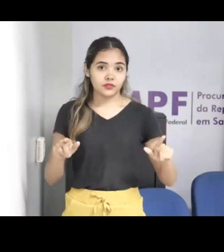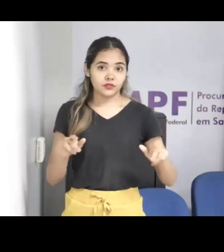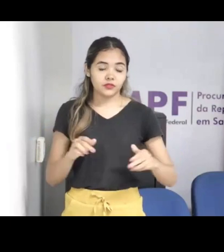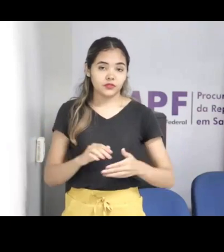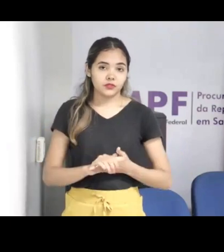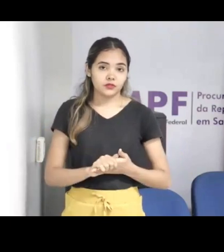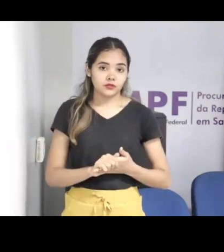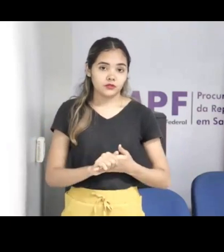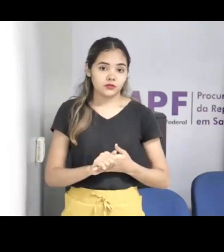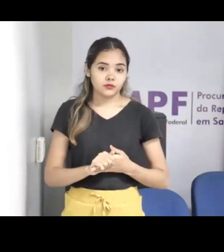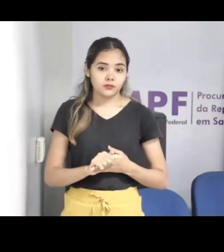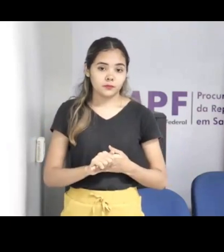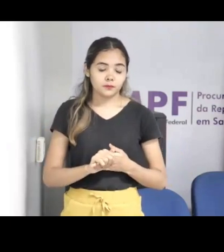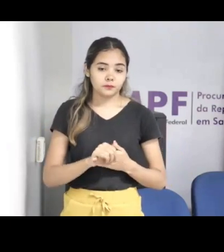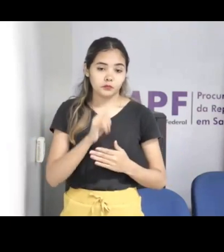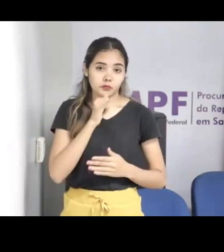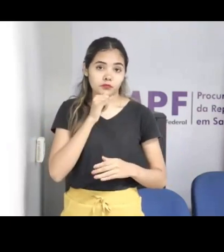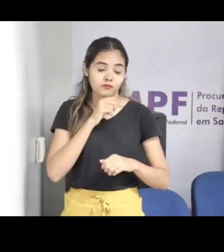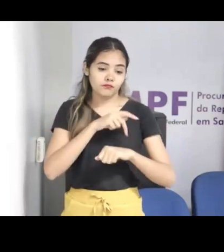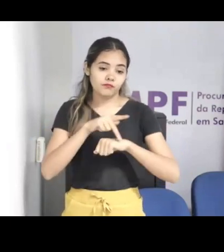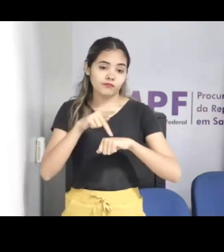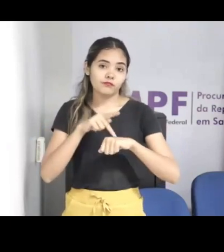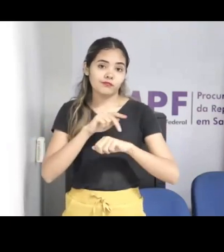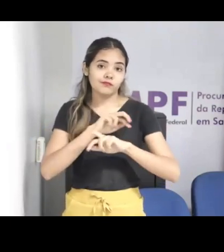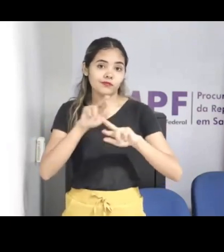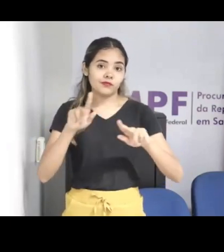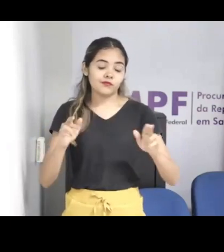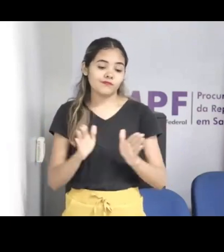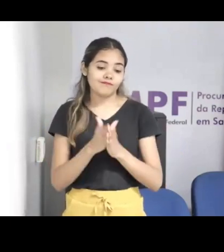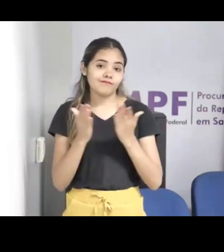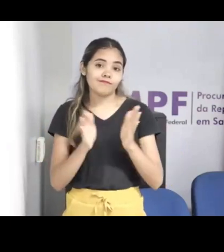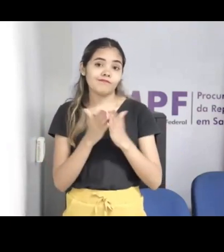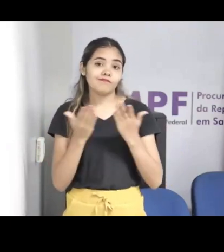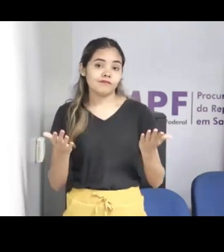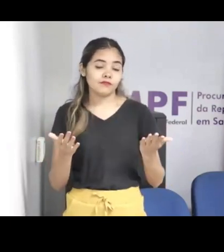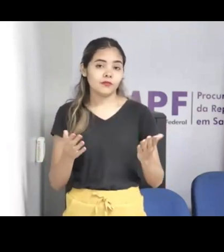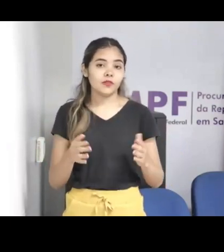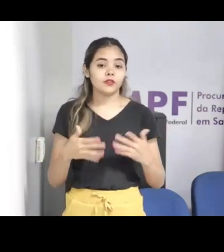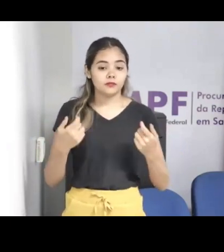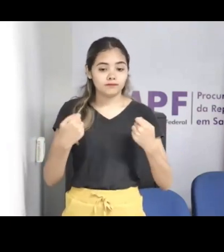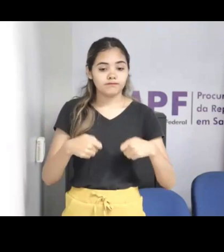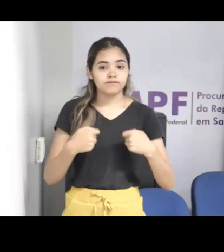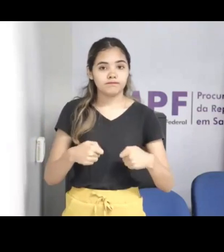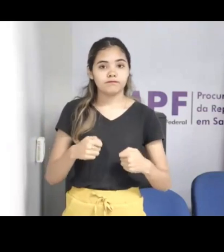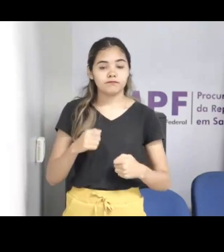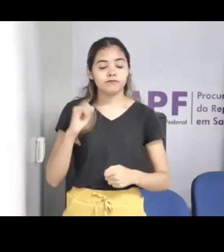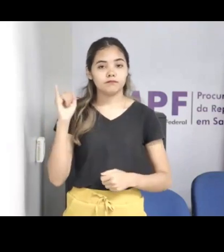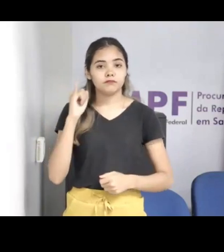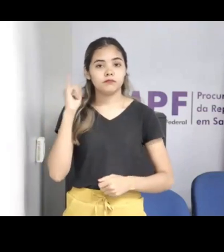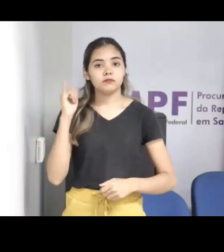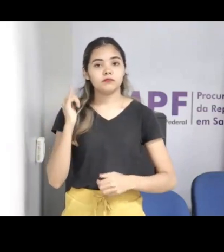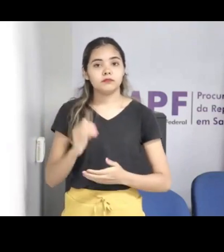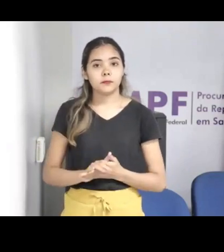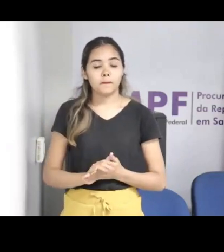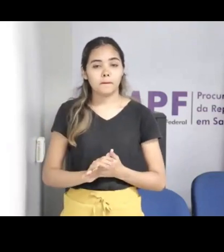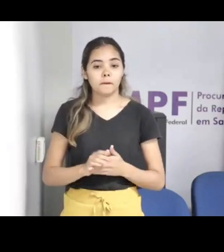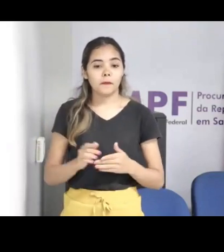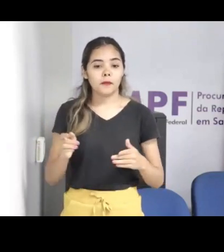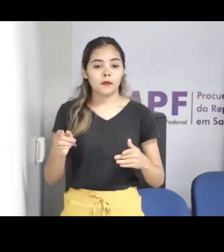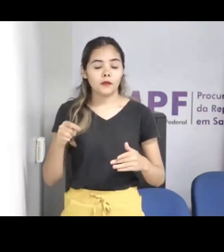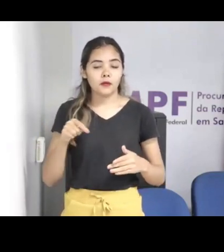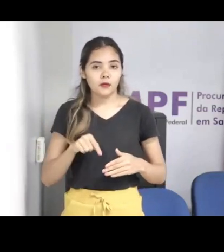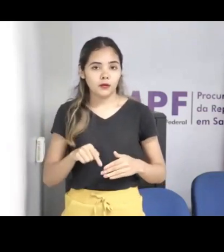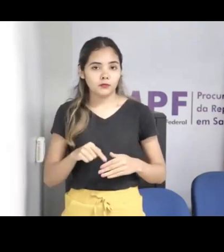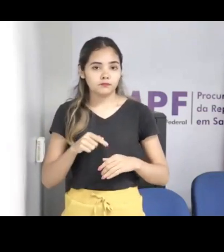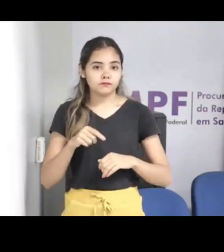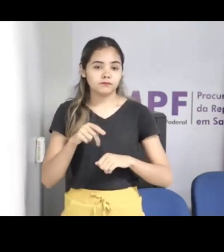índice de pobreza. Aqui no Brasil a gente tem um trabalho, uma operação bem grande, a gente atende mais de 30 mil crianças,